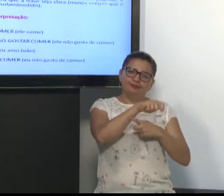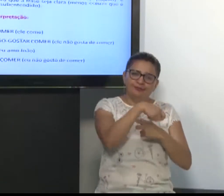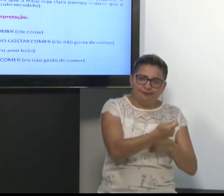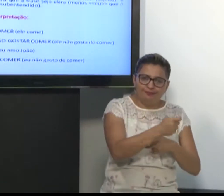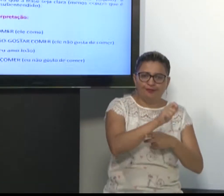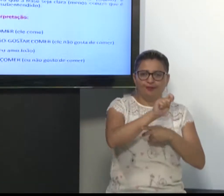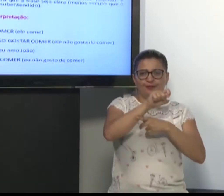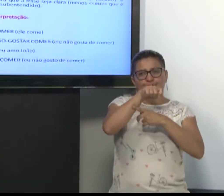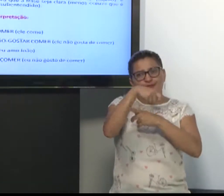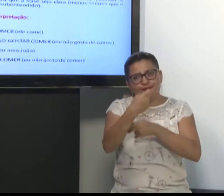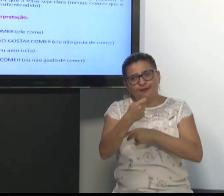separado.